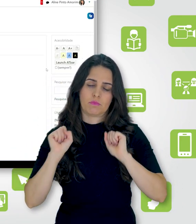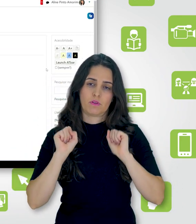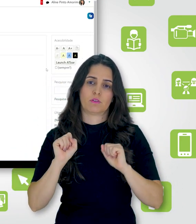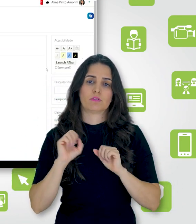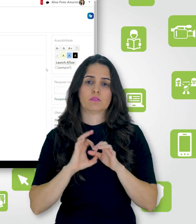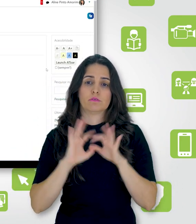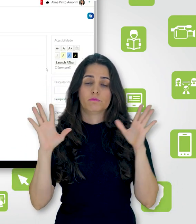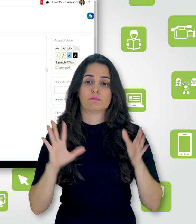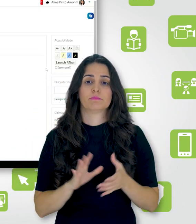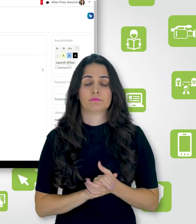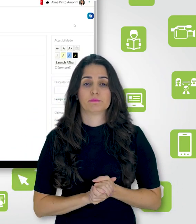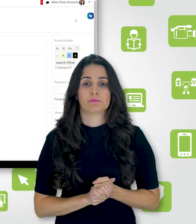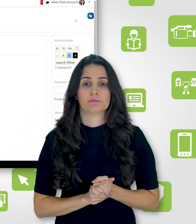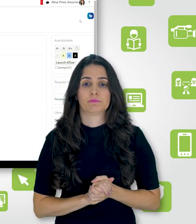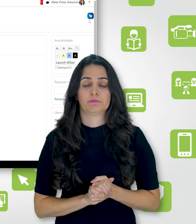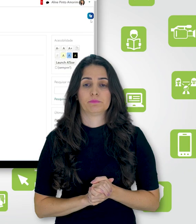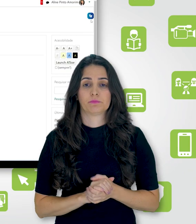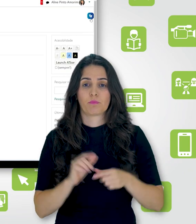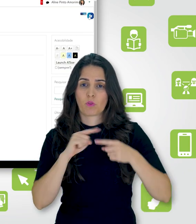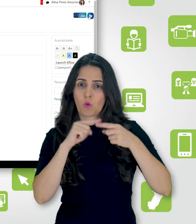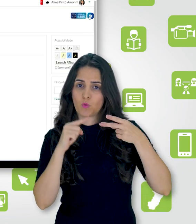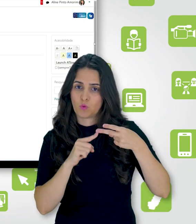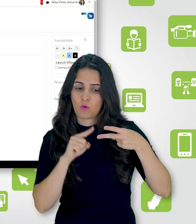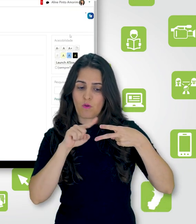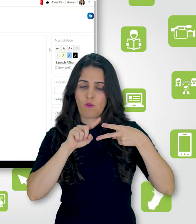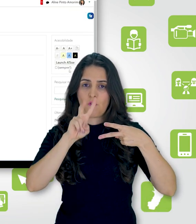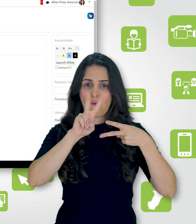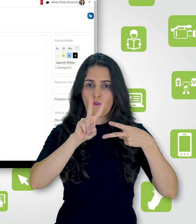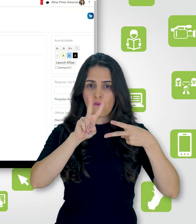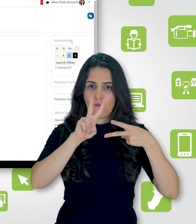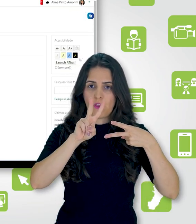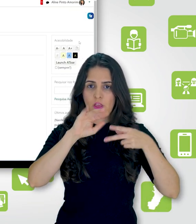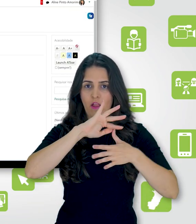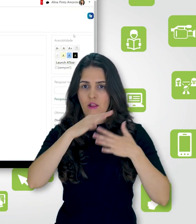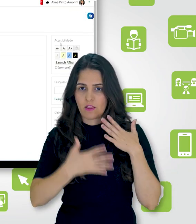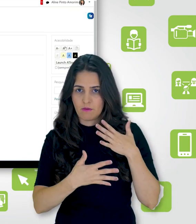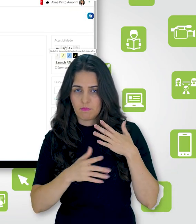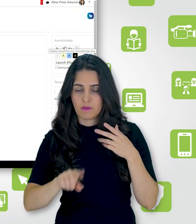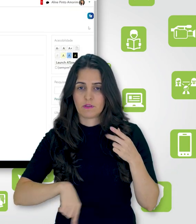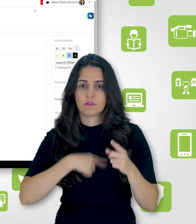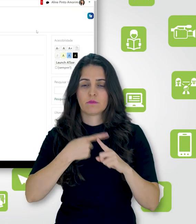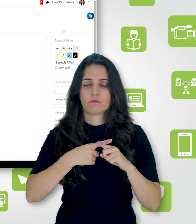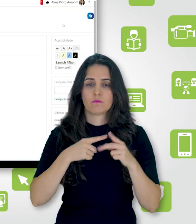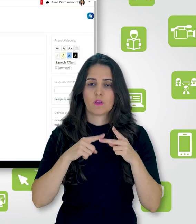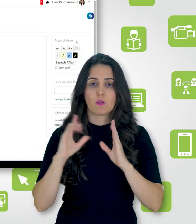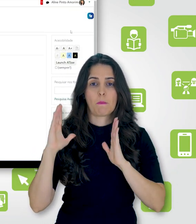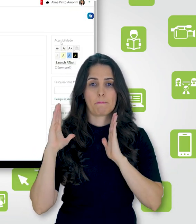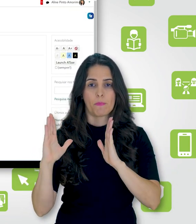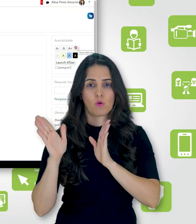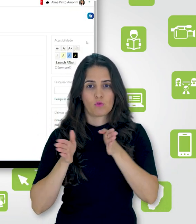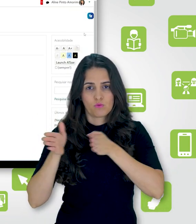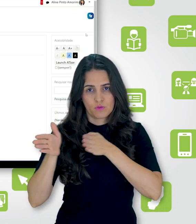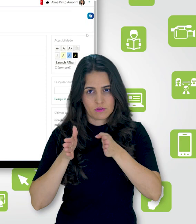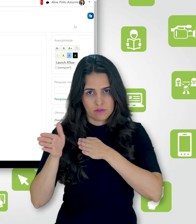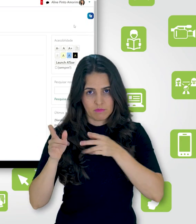Esses dois recursos, tanto o Vlibras quanto o bloco de acessibilidade, eles vão estar sempre